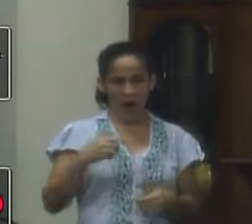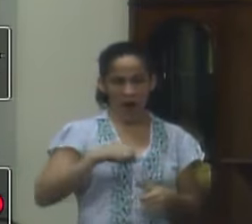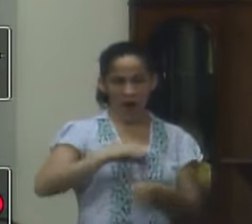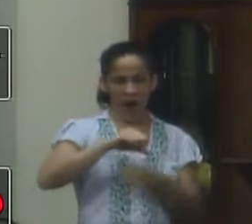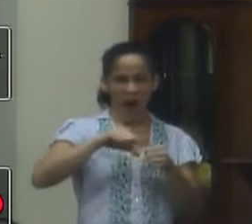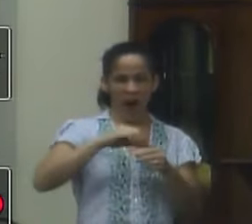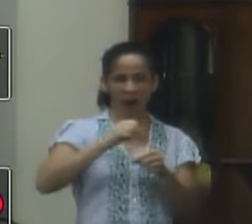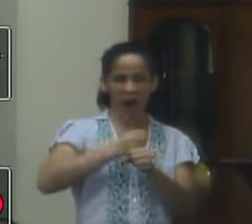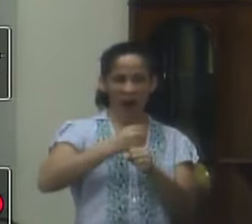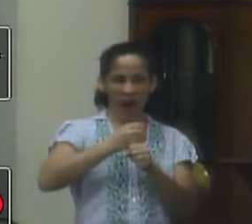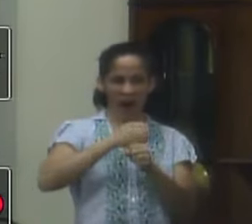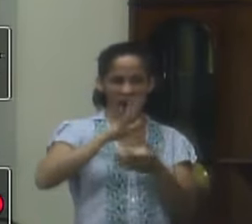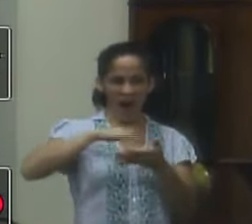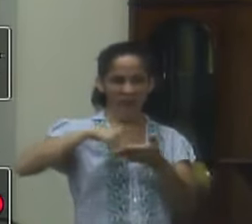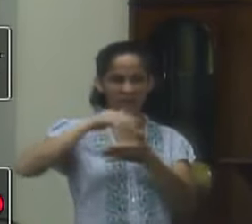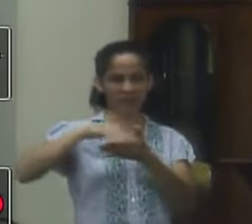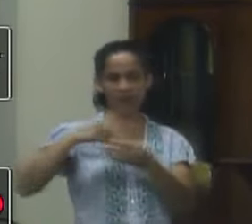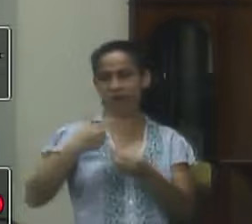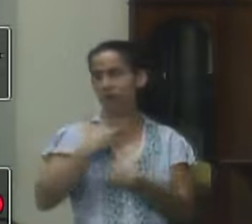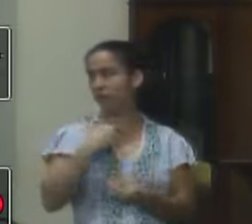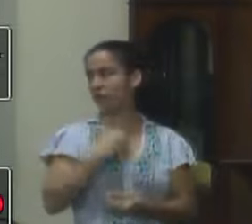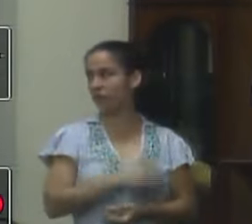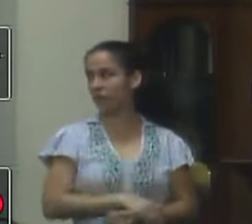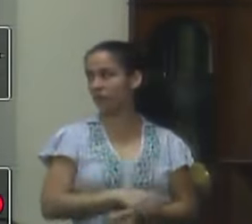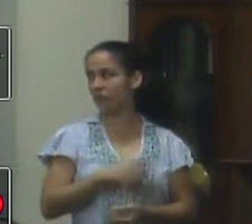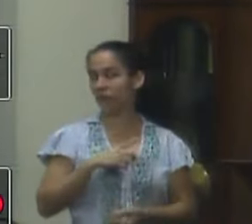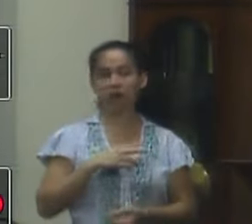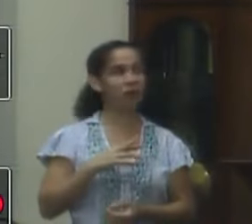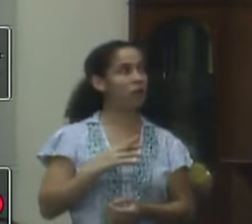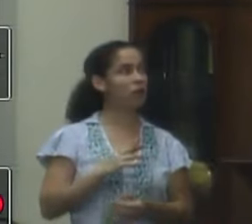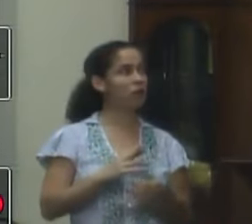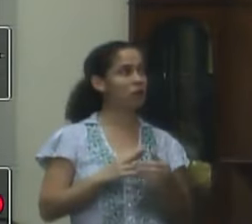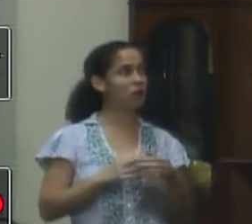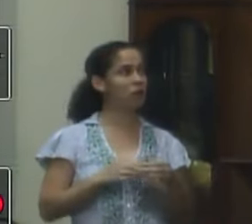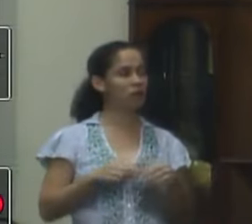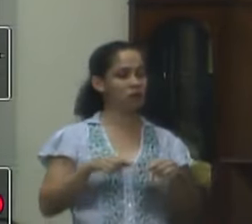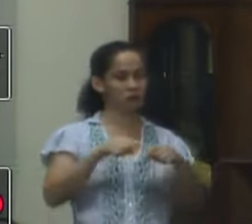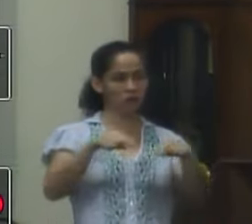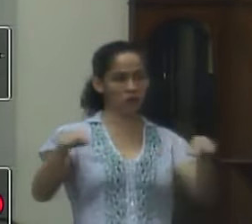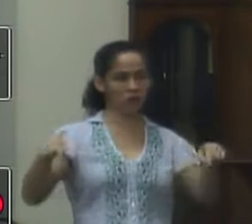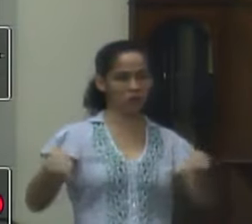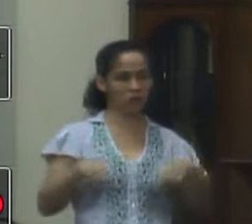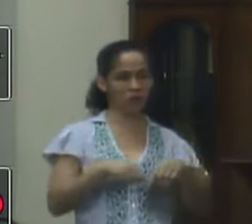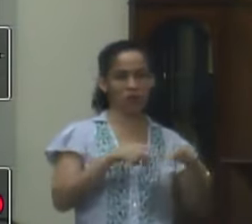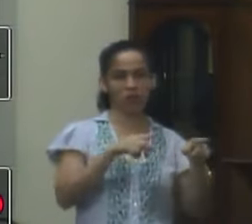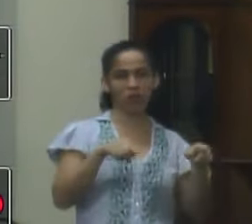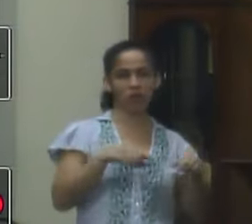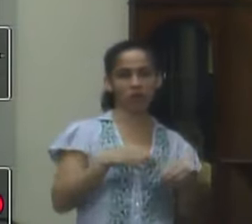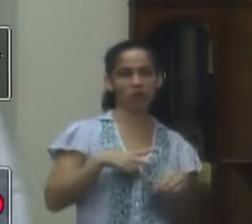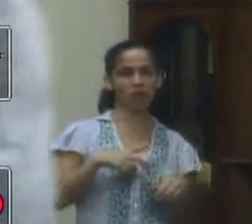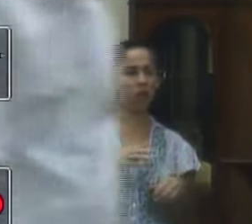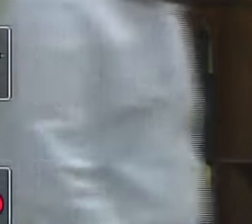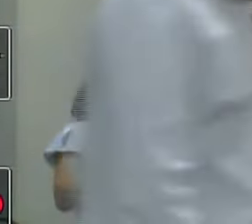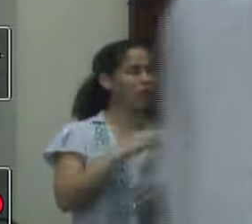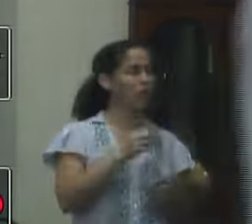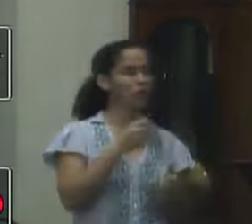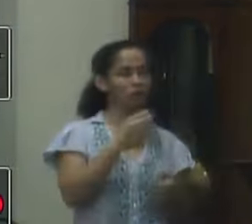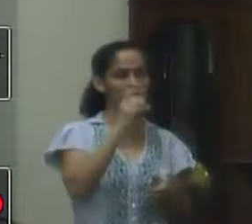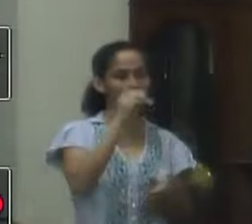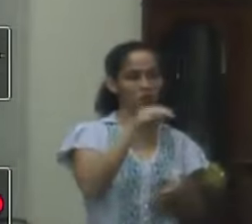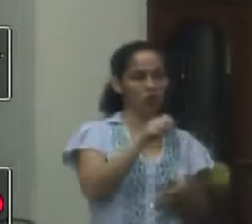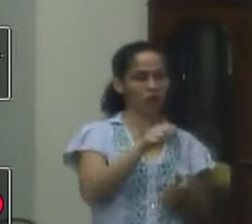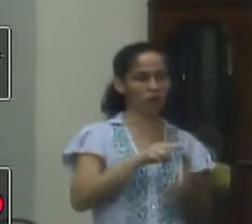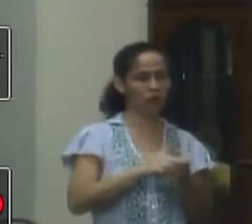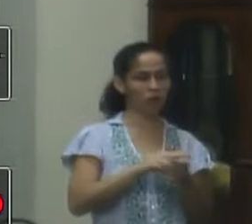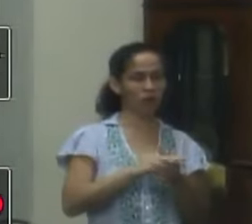prédio da subprefeitura houve a reforma da estação de trem porque aquela sim nós temos a titularidade temos o antigo campo